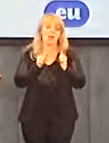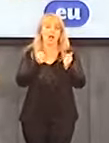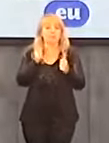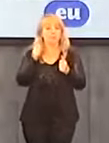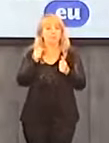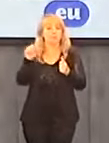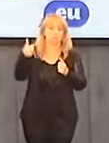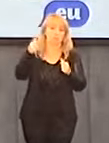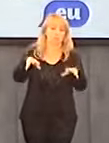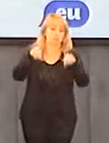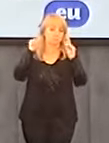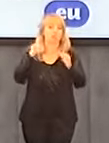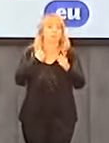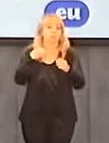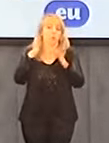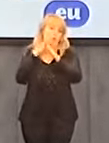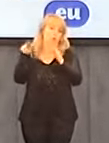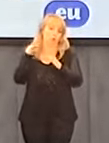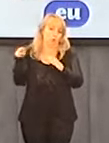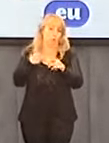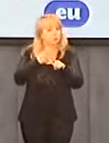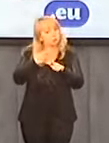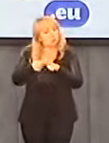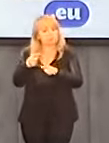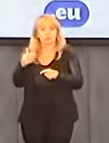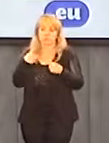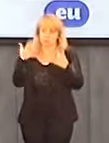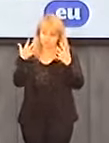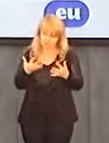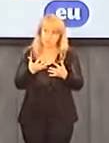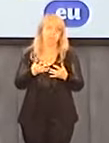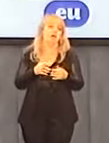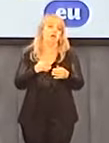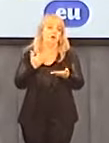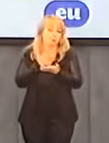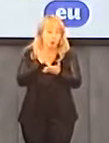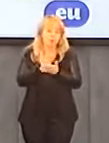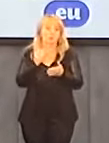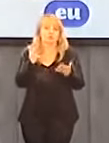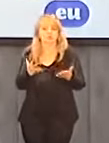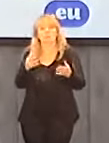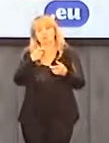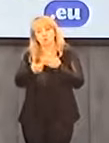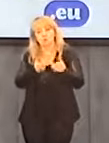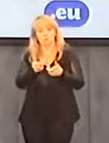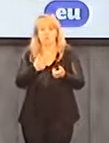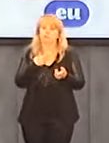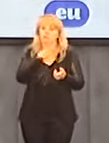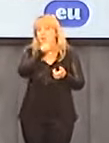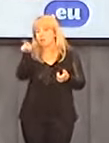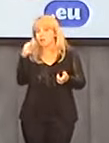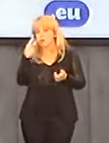członkami my deklarujemy z Romanem, że chcemy oczywiście być członkami tej komisji i pomóc. Bo widać wyraźnie, że